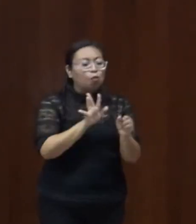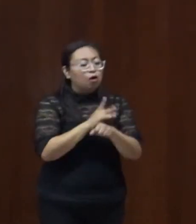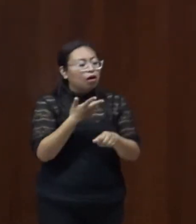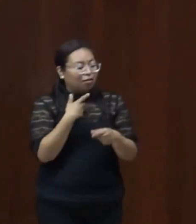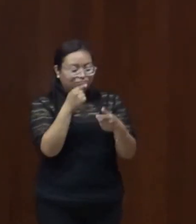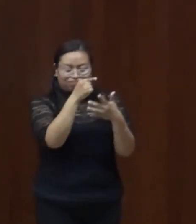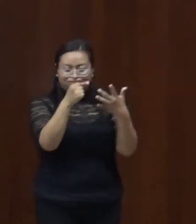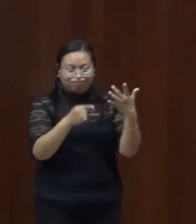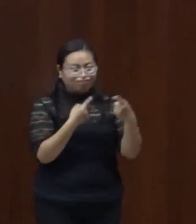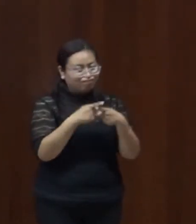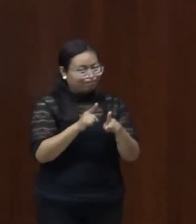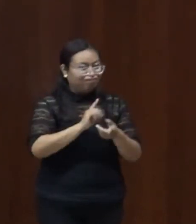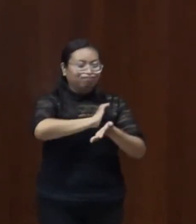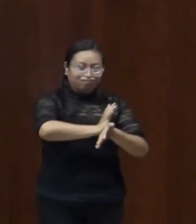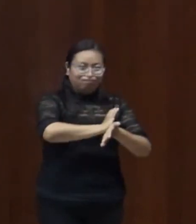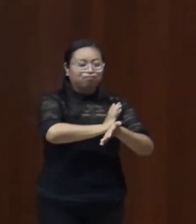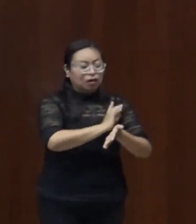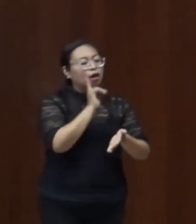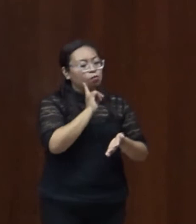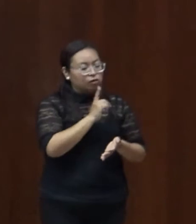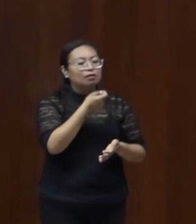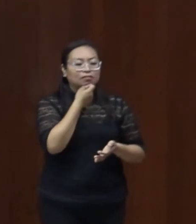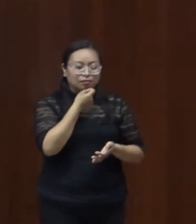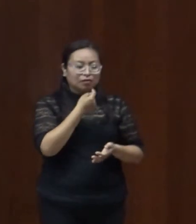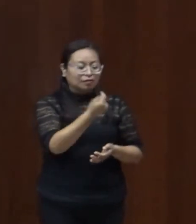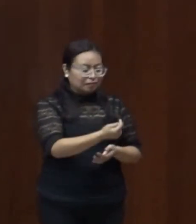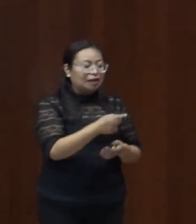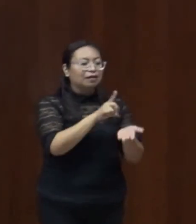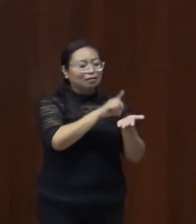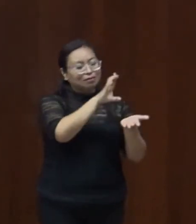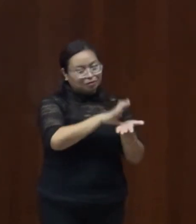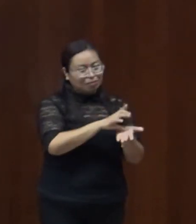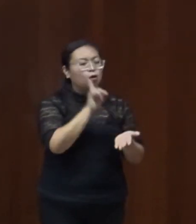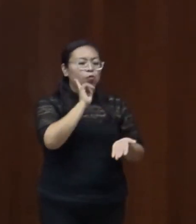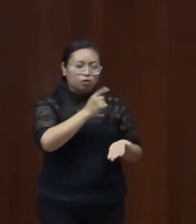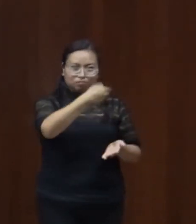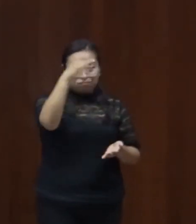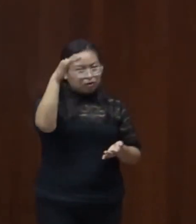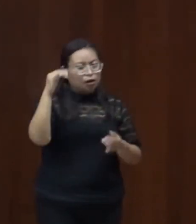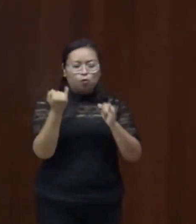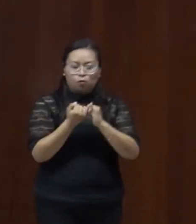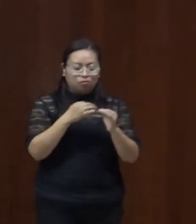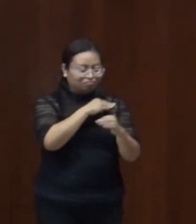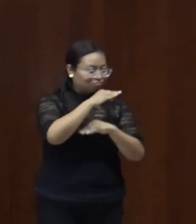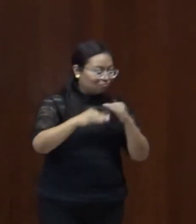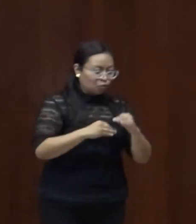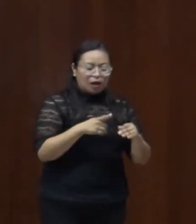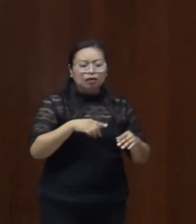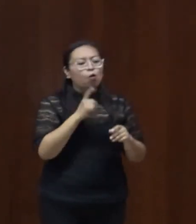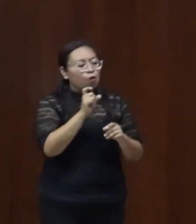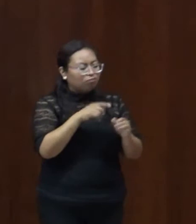e interrelacionada en contra de mujeres y niñas con discapacidad en todos los aspectos de la vida,